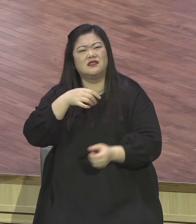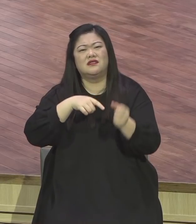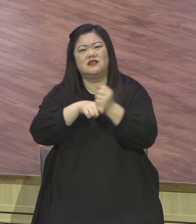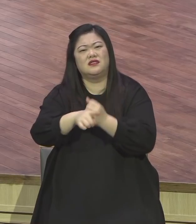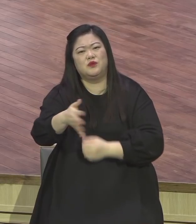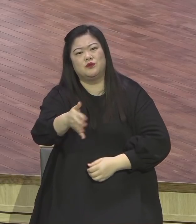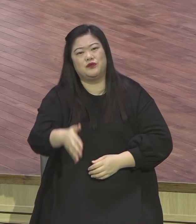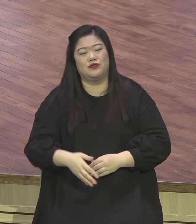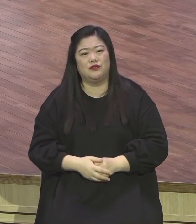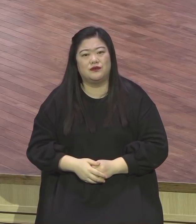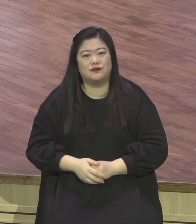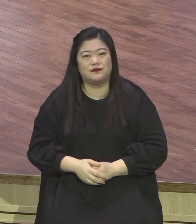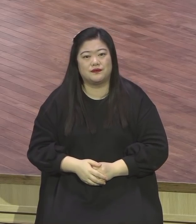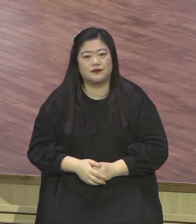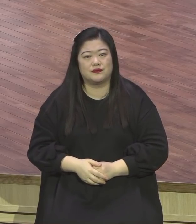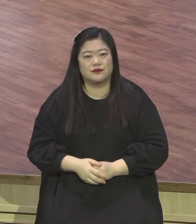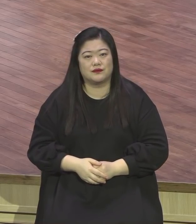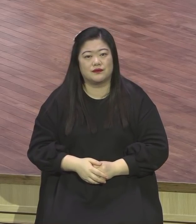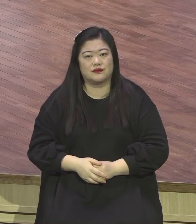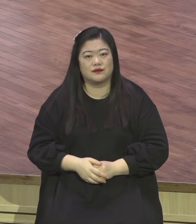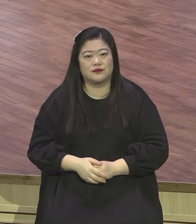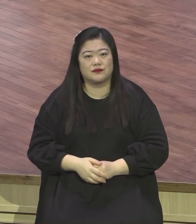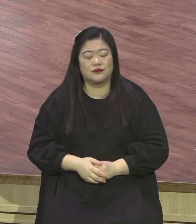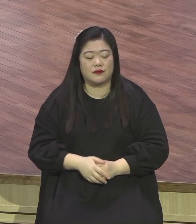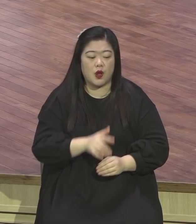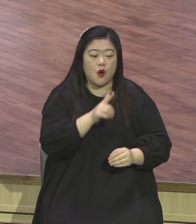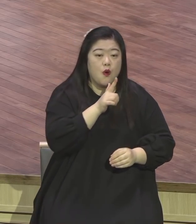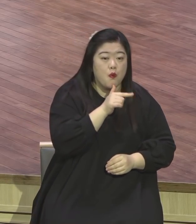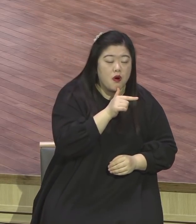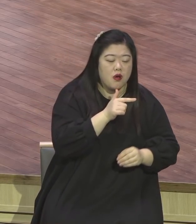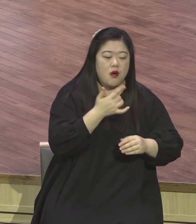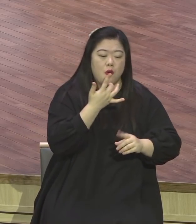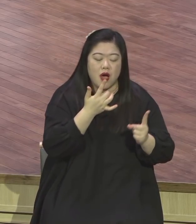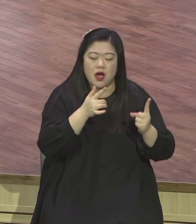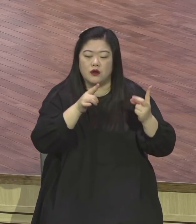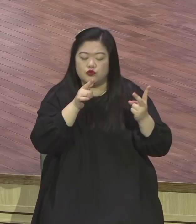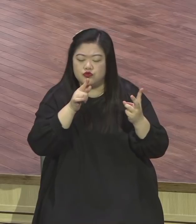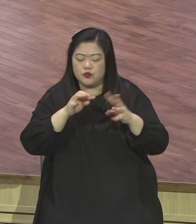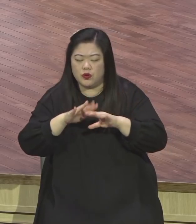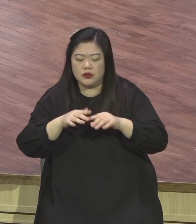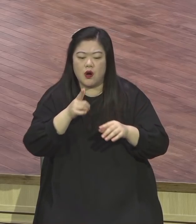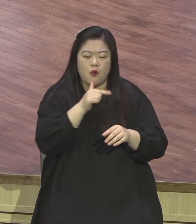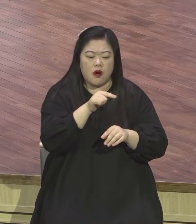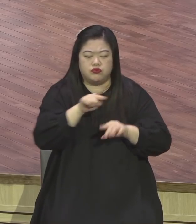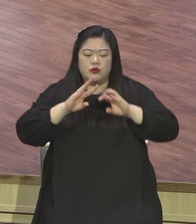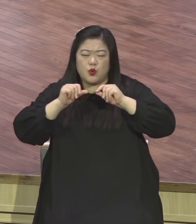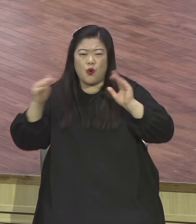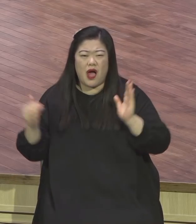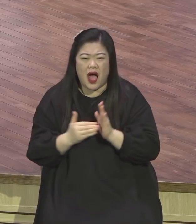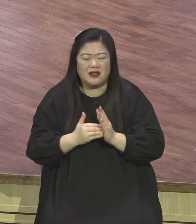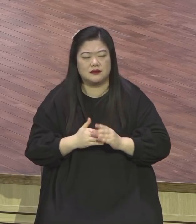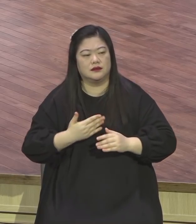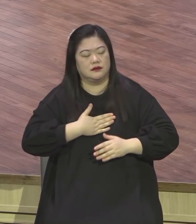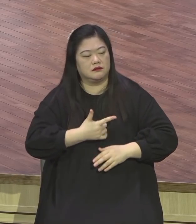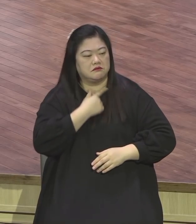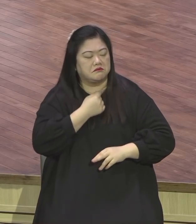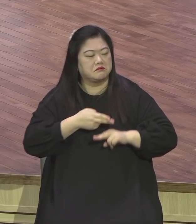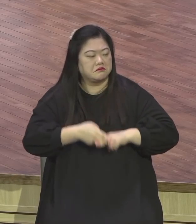월요일부터 토요일까지 지 마음대로 또 사는 겁니다. 자기 생각대로 자기 기분대로 자기 자존심대로 자기 감정대로 함부로 말하고